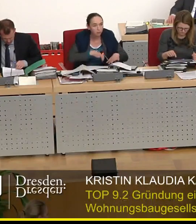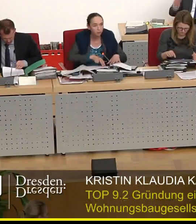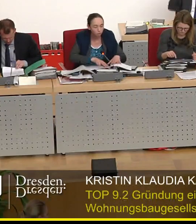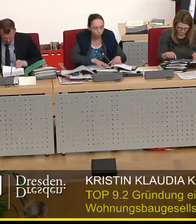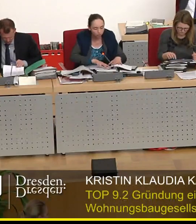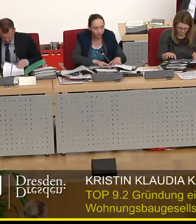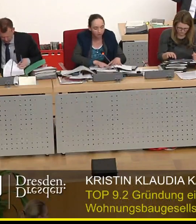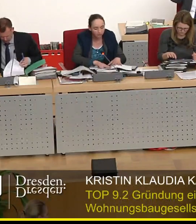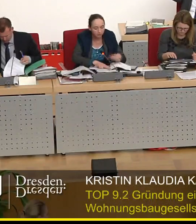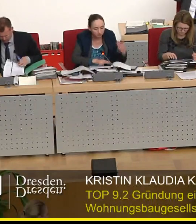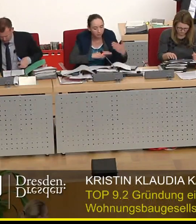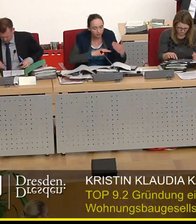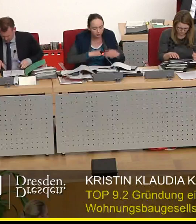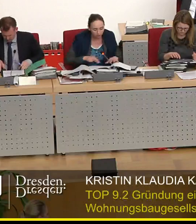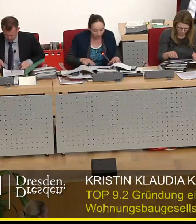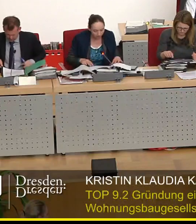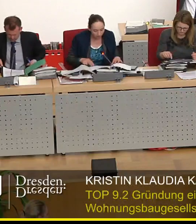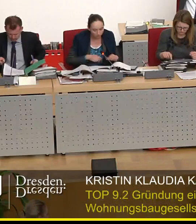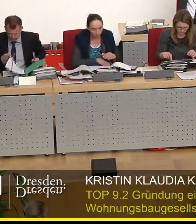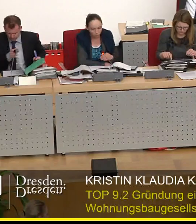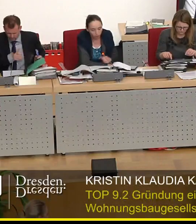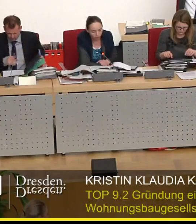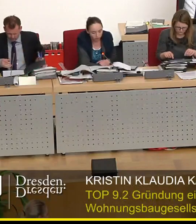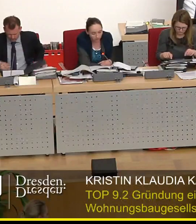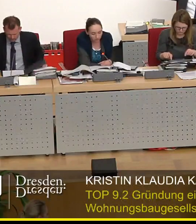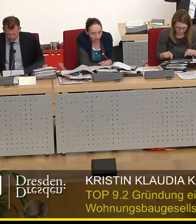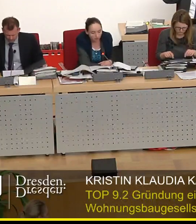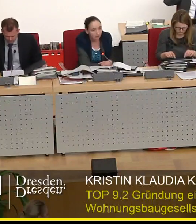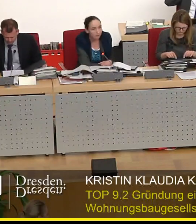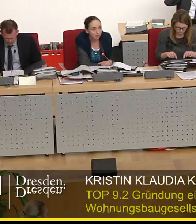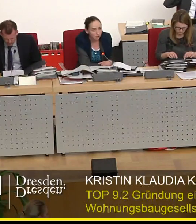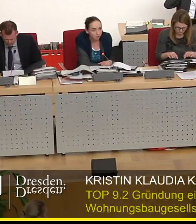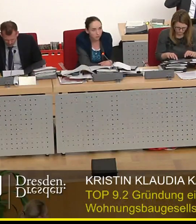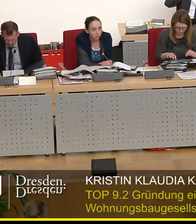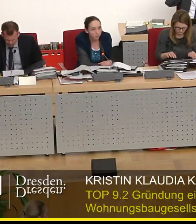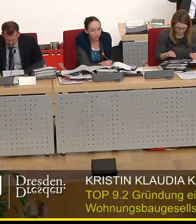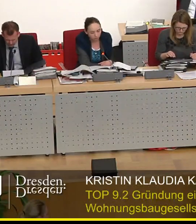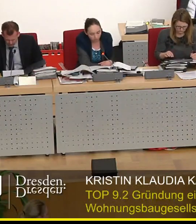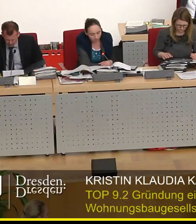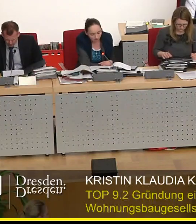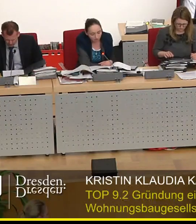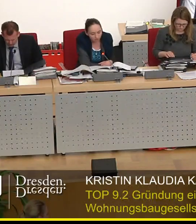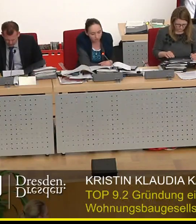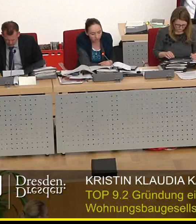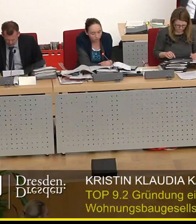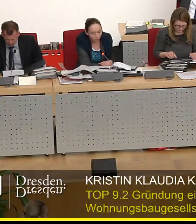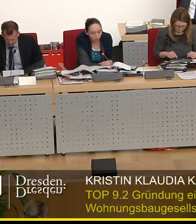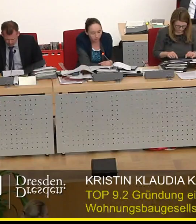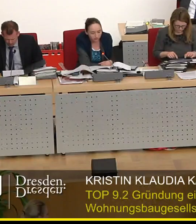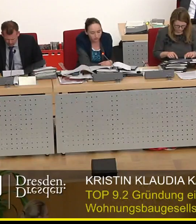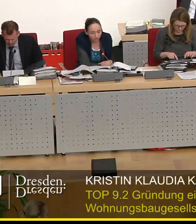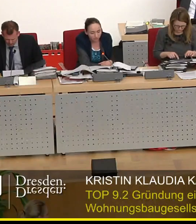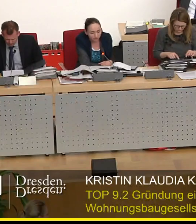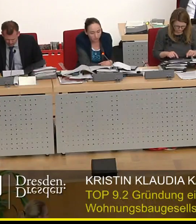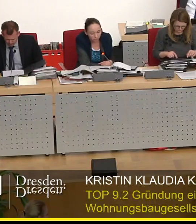die GmbH und Co. KG hat sich bei dieser langen Abwägung durchgesetzt. Der Gesellschaftszweck gilt wie